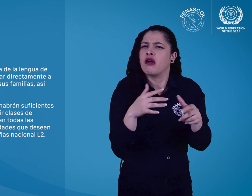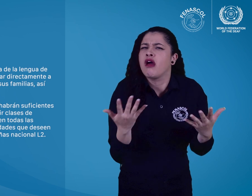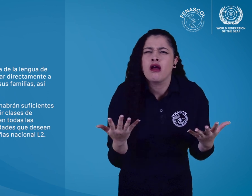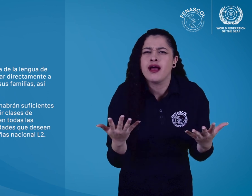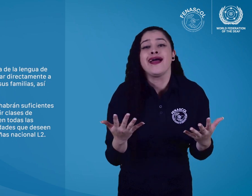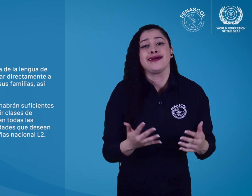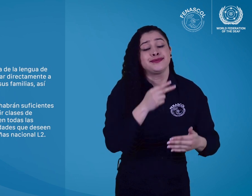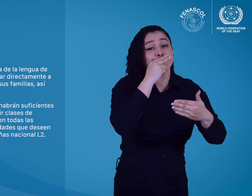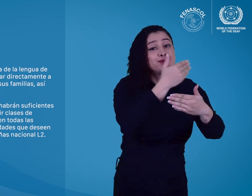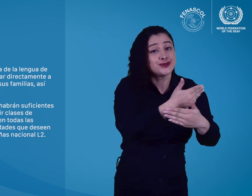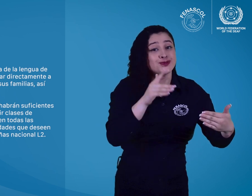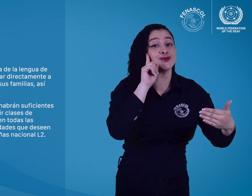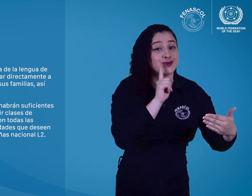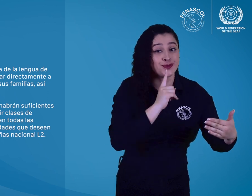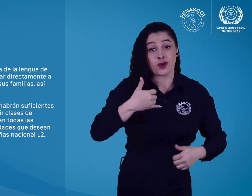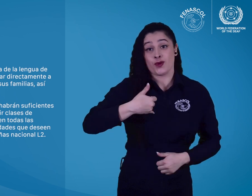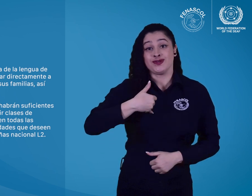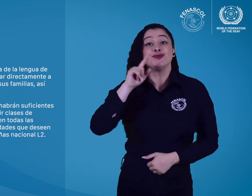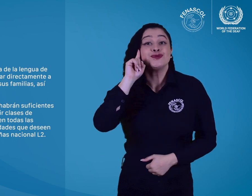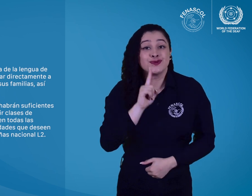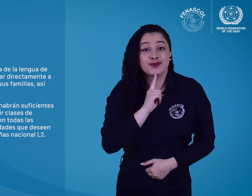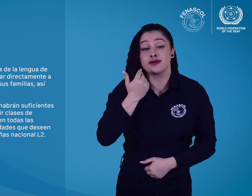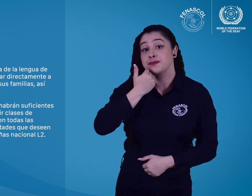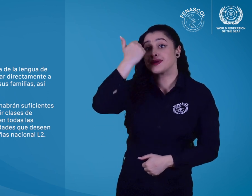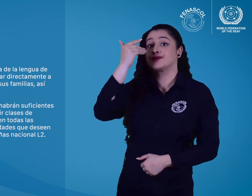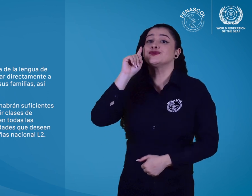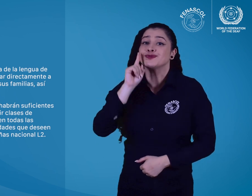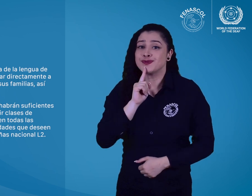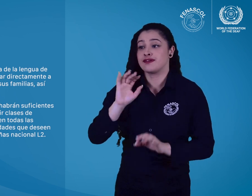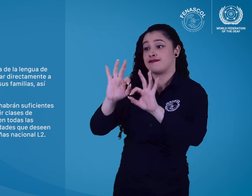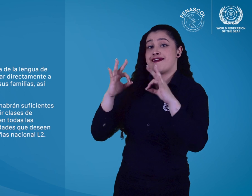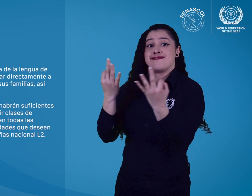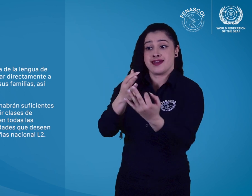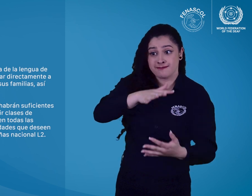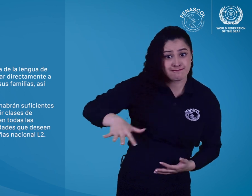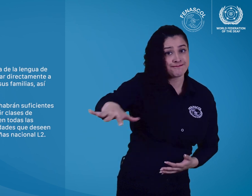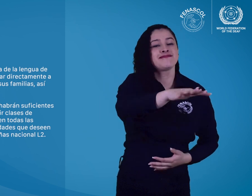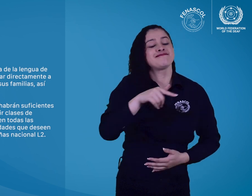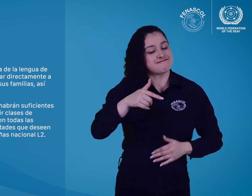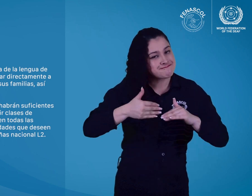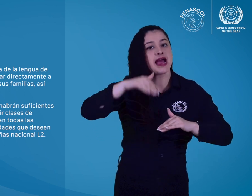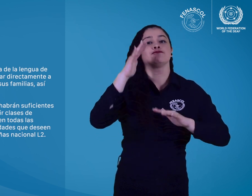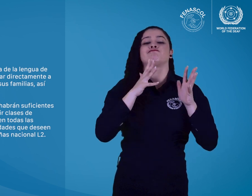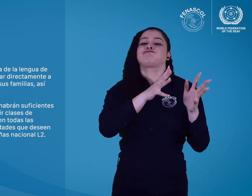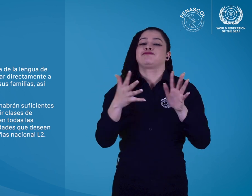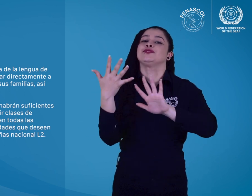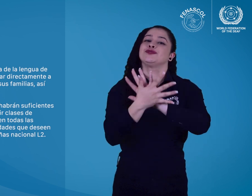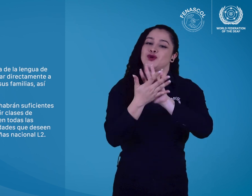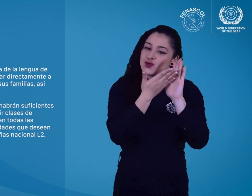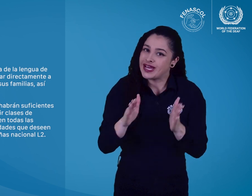a los niños y jóvenes sordos y a sus familias, así como a los adultos